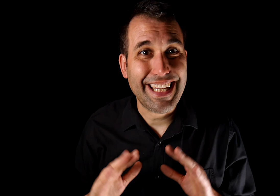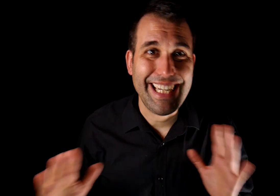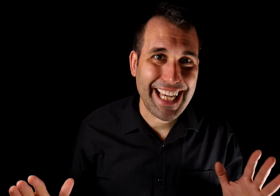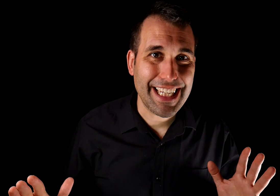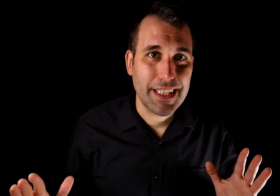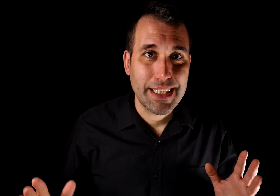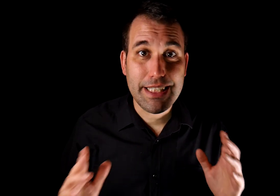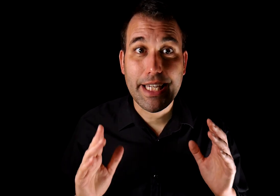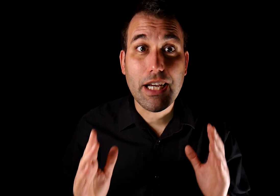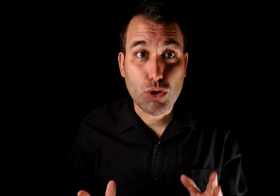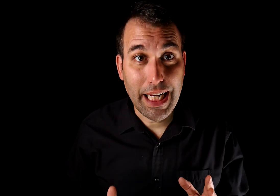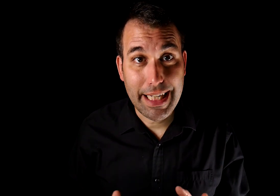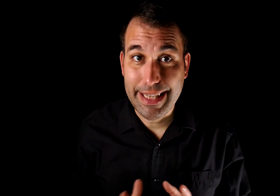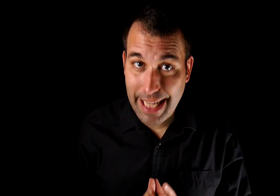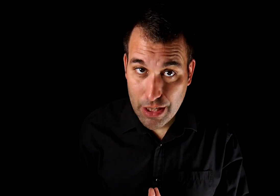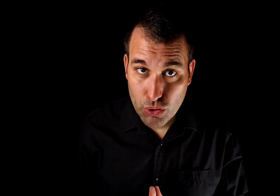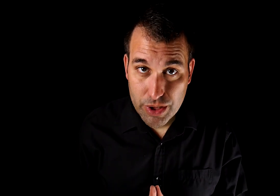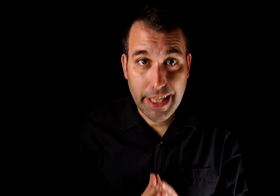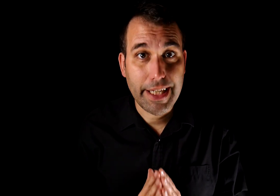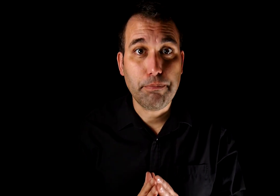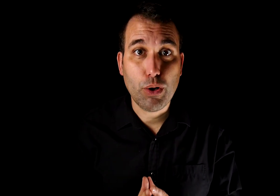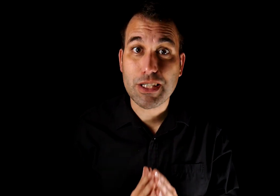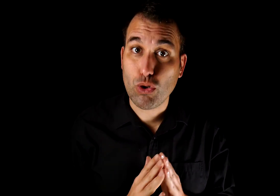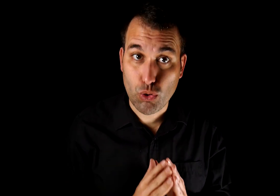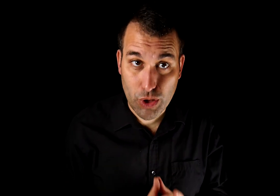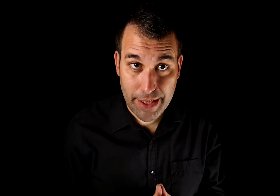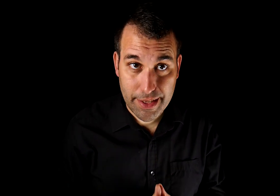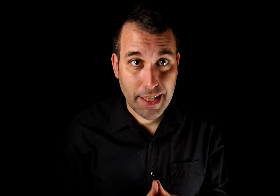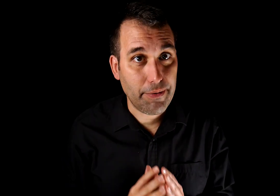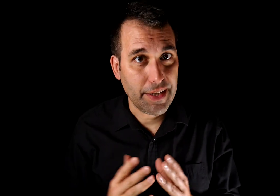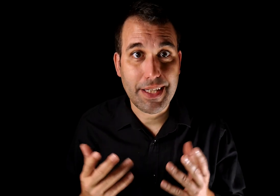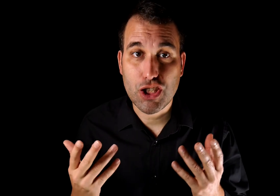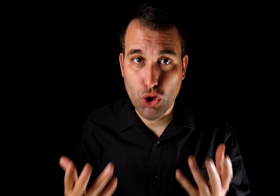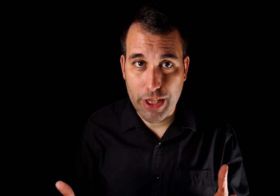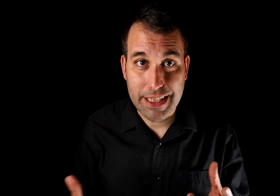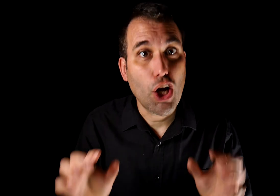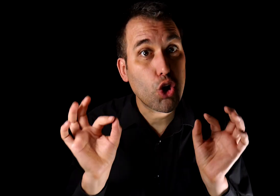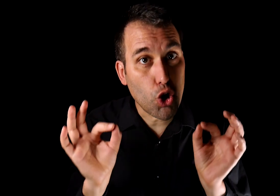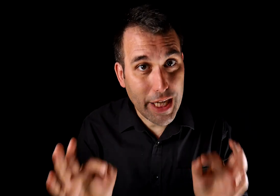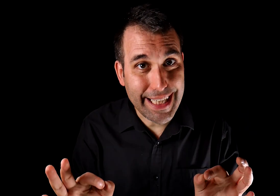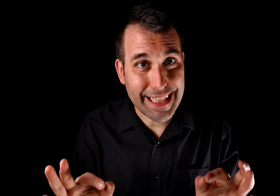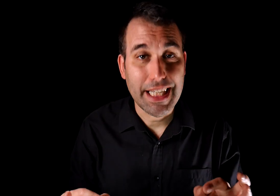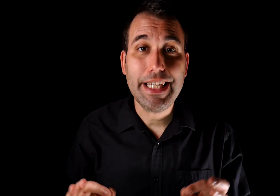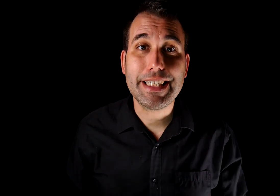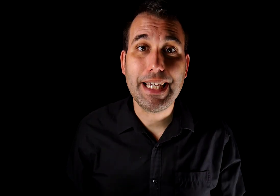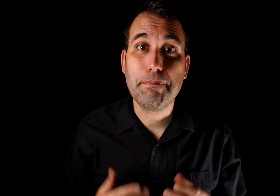de nada. Si se quiere acusar a alguien de algo, se requieren pruebas contundentes, evidencias sólidas, concretas y que sean